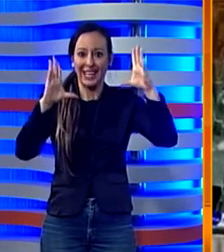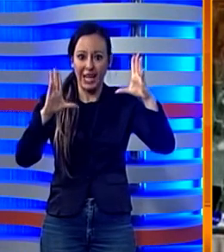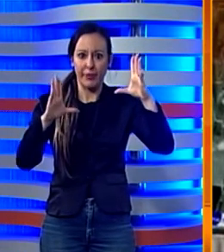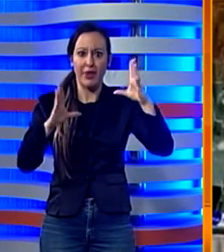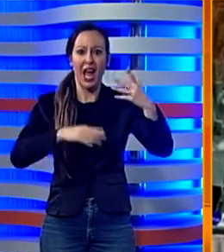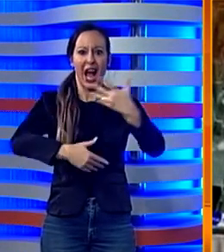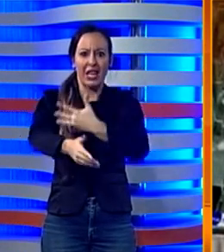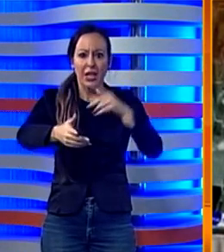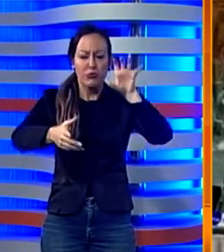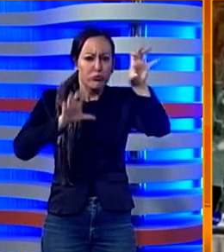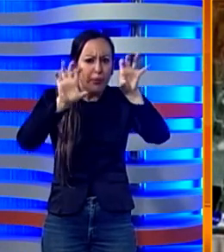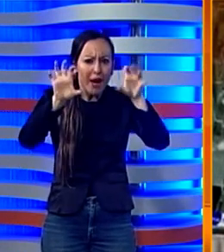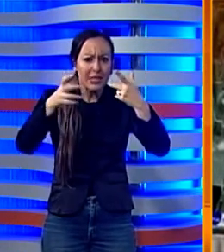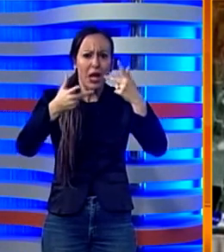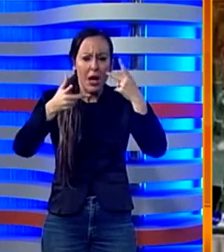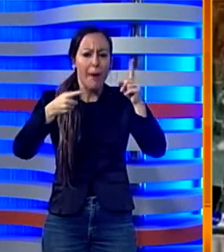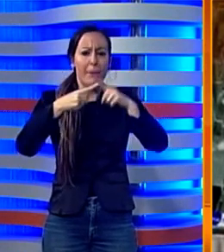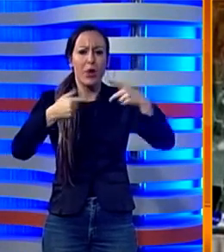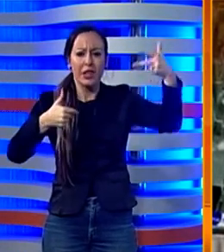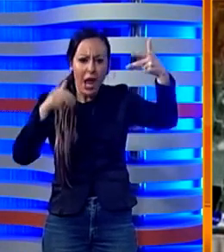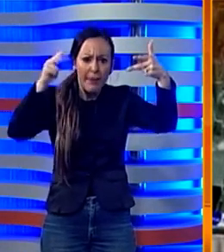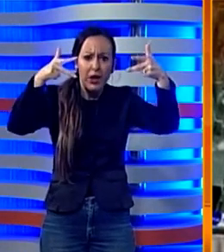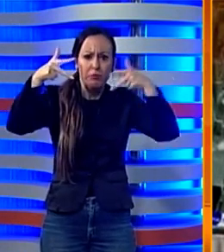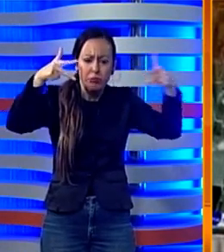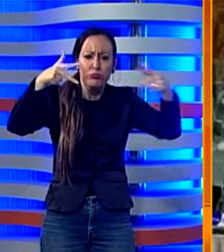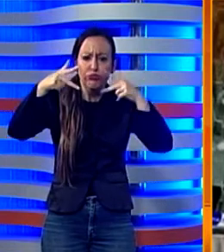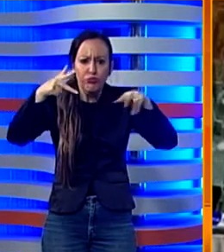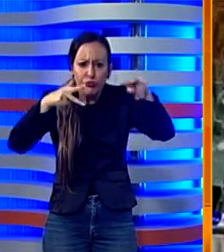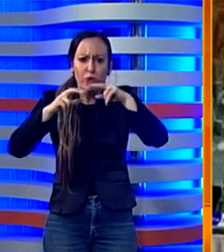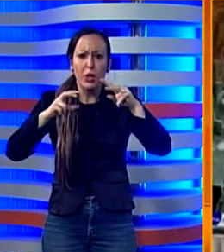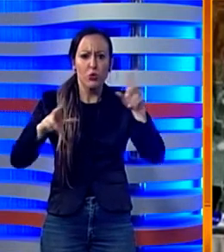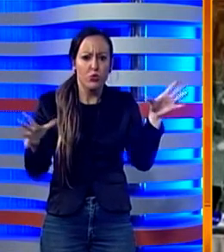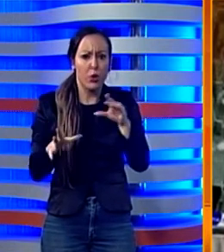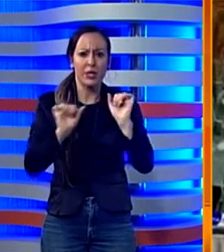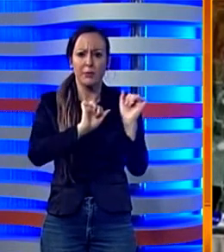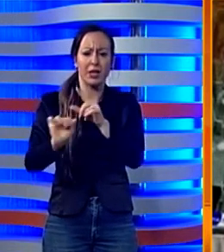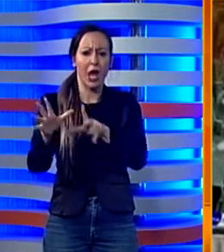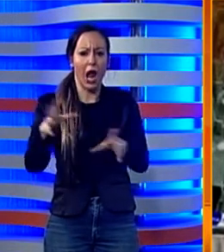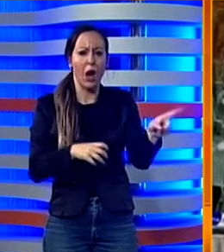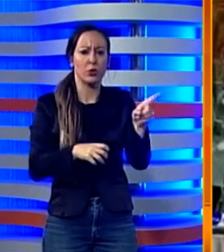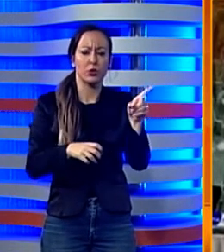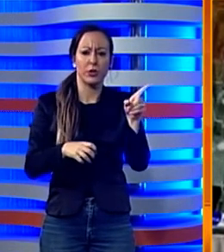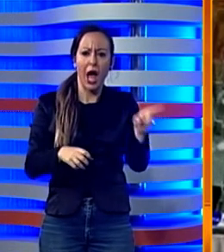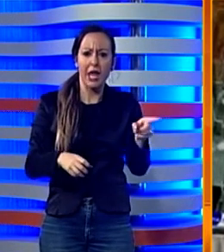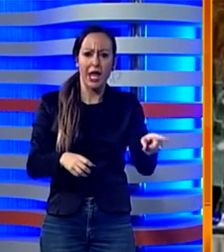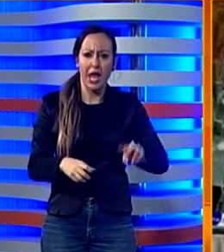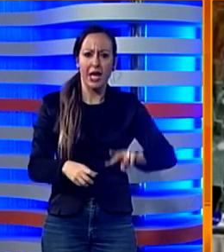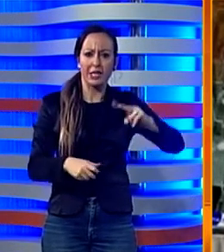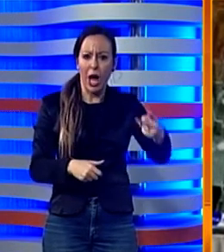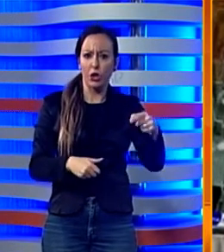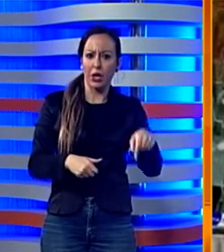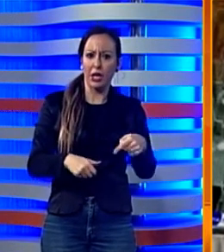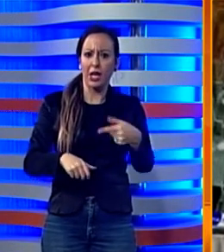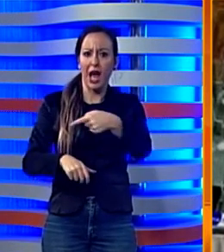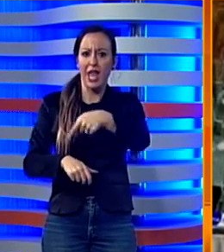Secondo gli investigatori, il delitto ha le caratteristiche di un regolamento di conti eseguito da un